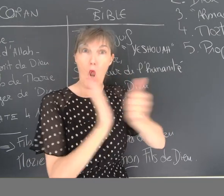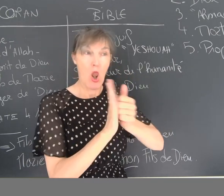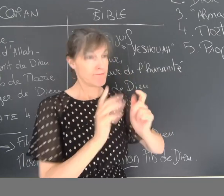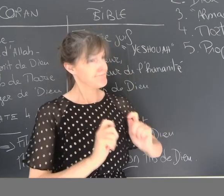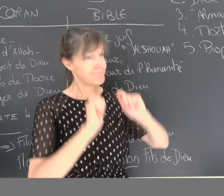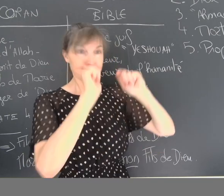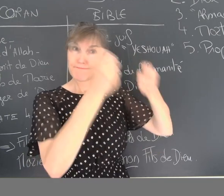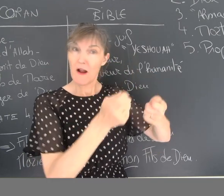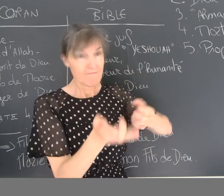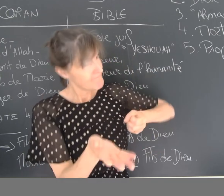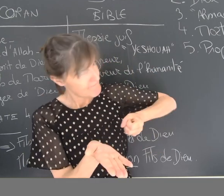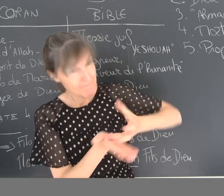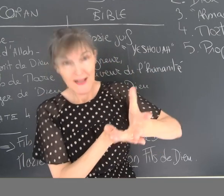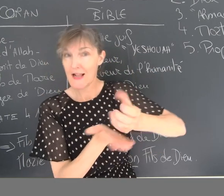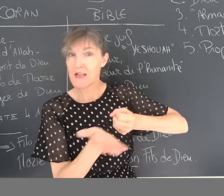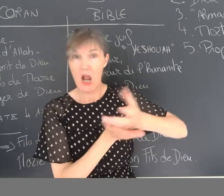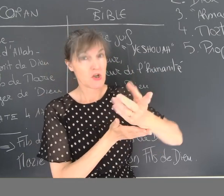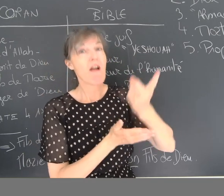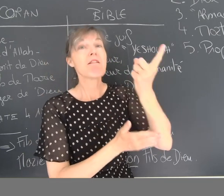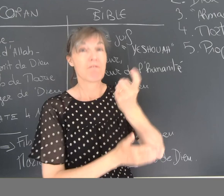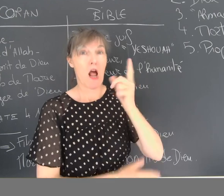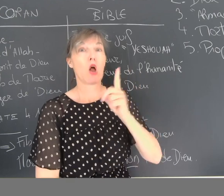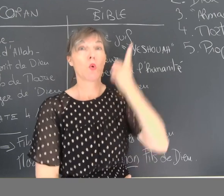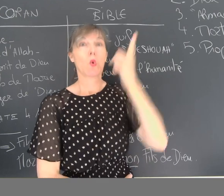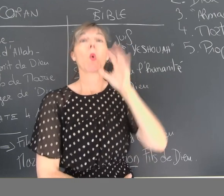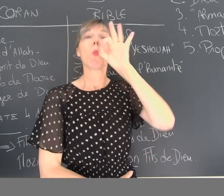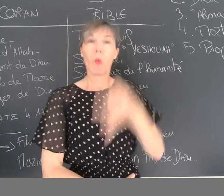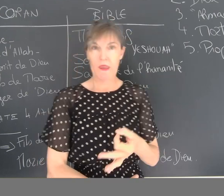Son rôle, c'est vraiment le Messager de Dieu.